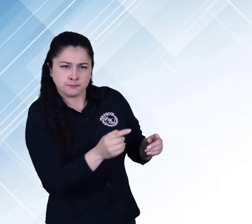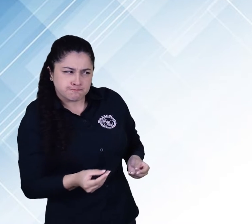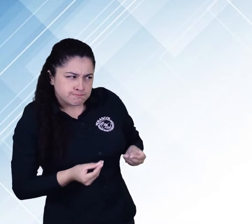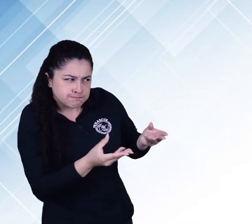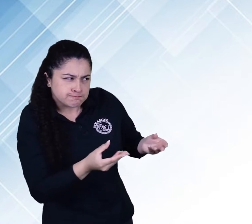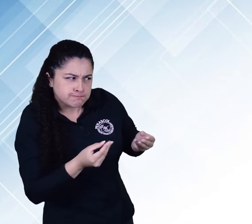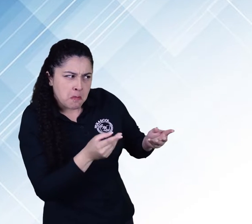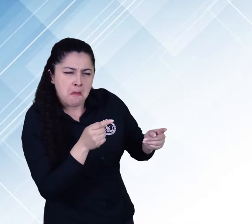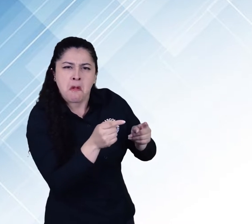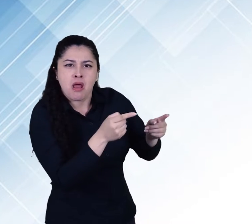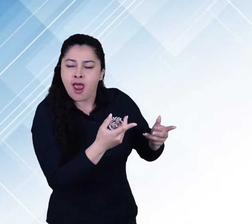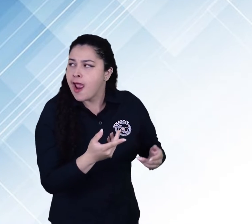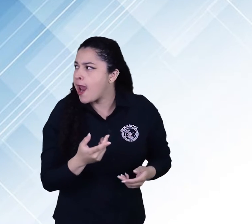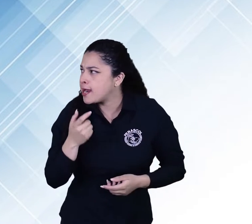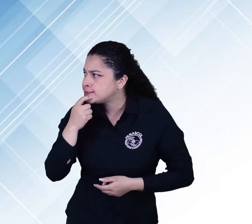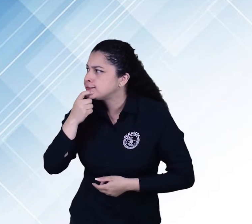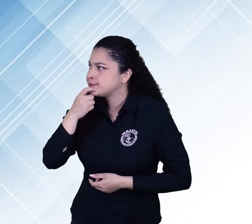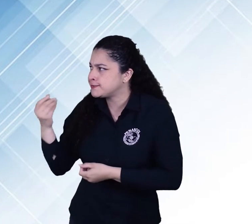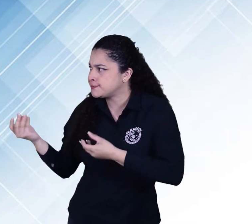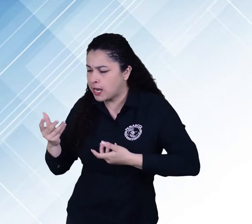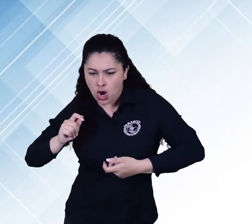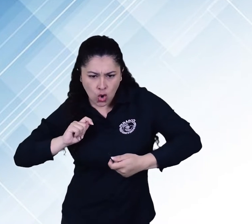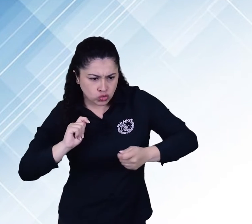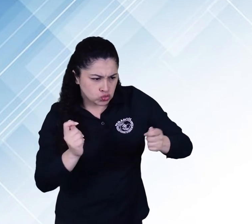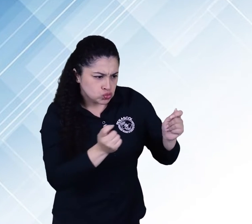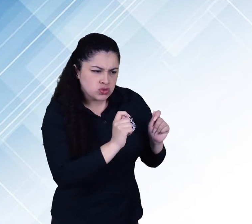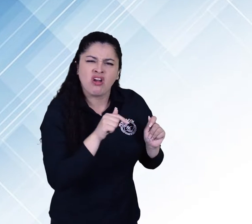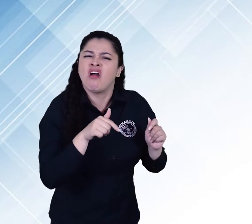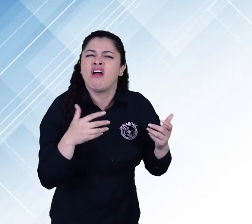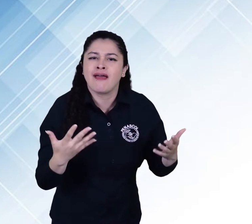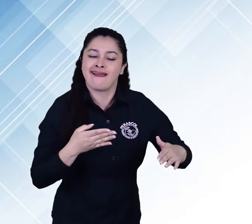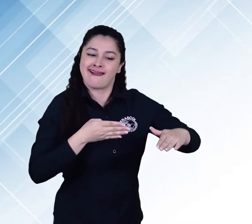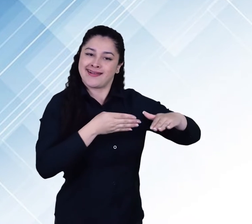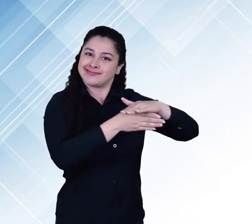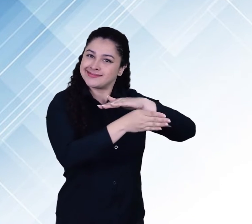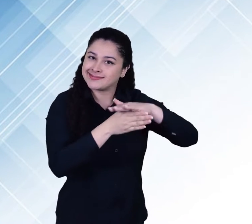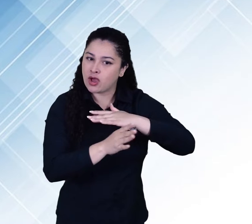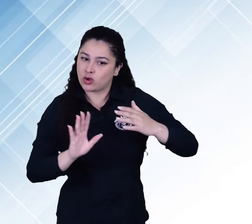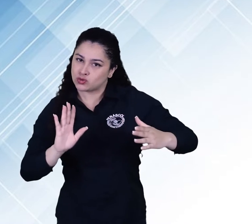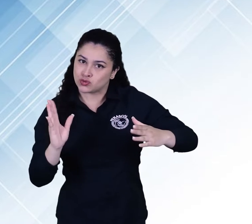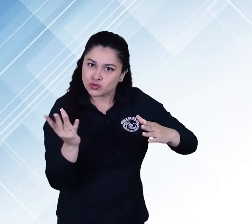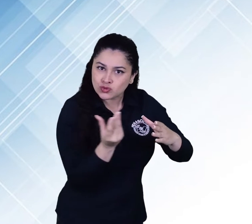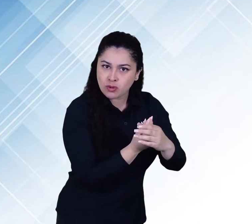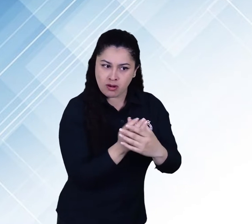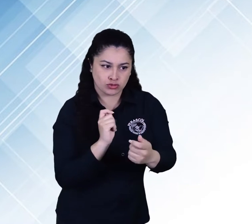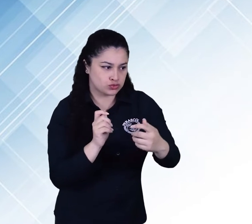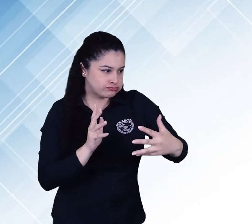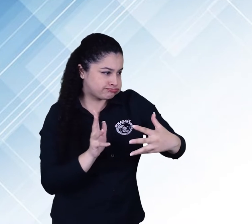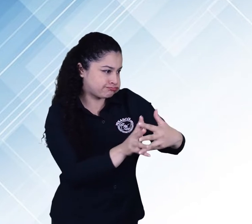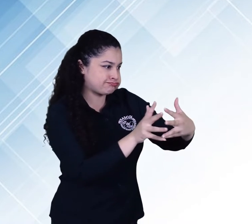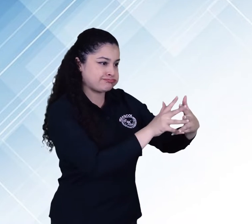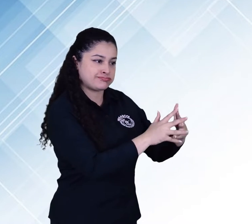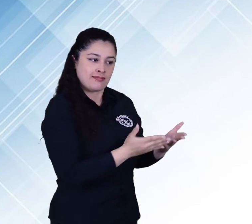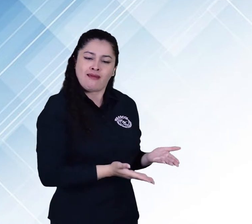entidades públicas y privadas para que los espacios sean accesibles e incluyentes por medio de los ajustes razonables